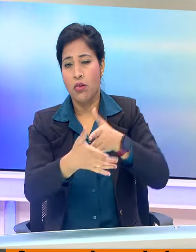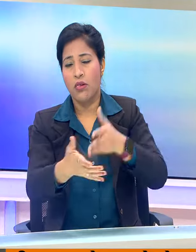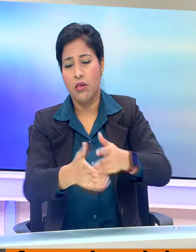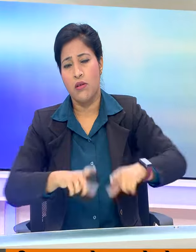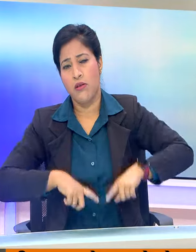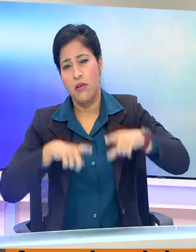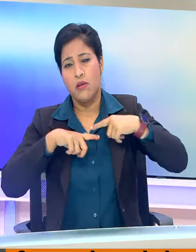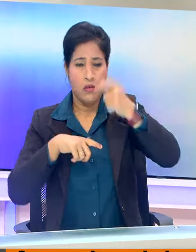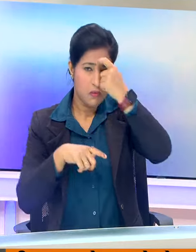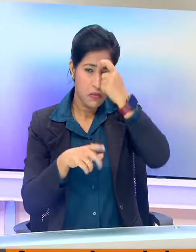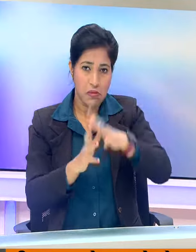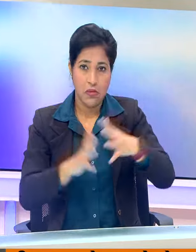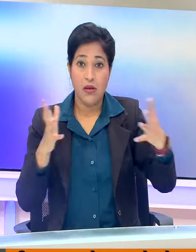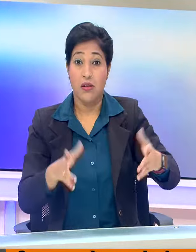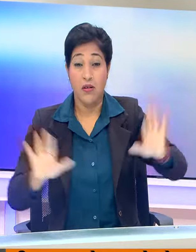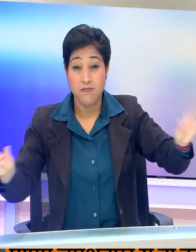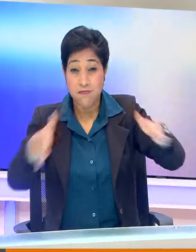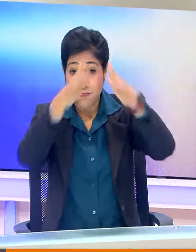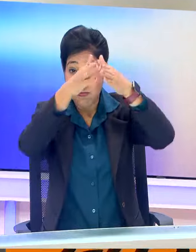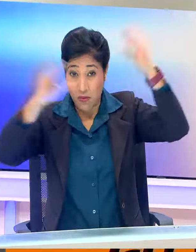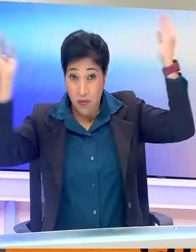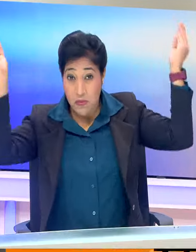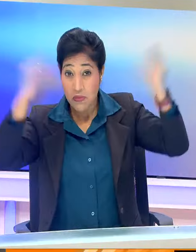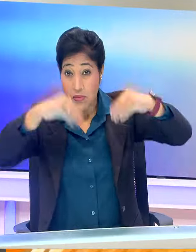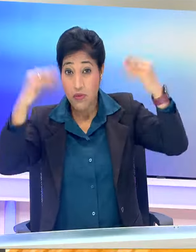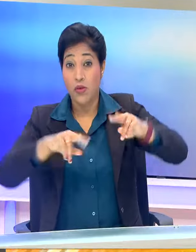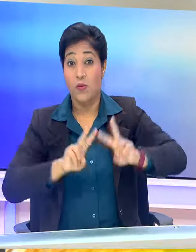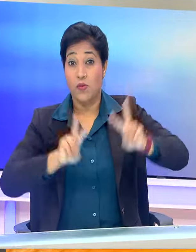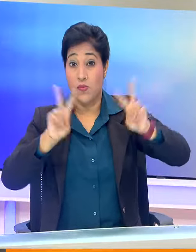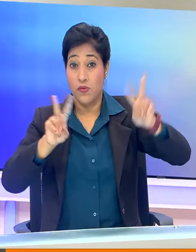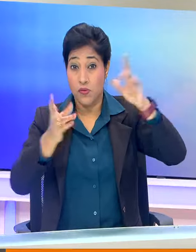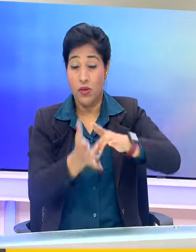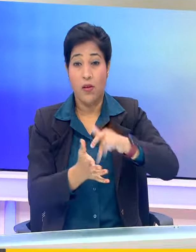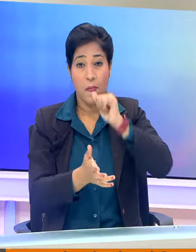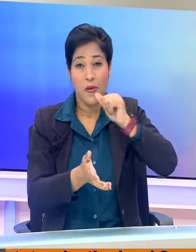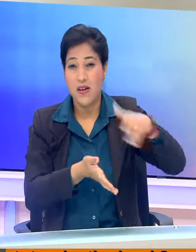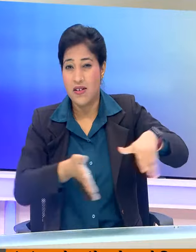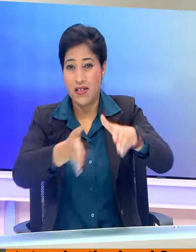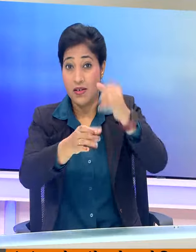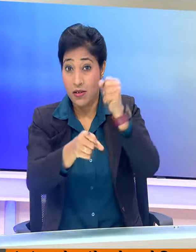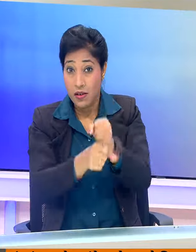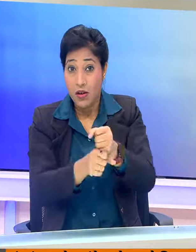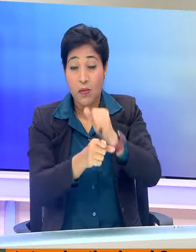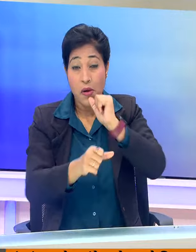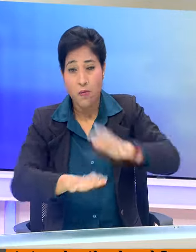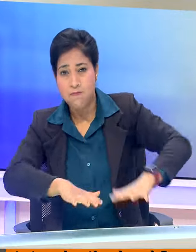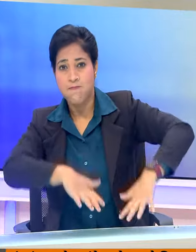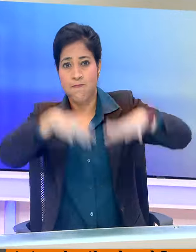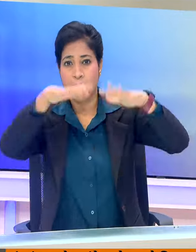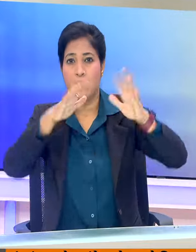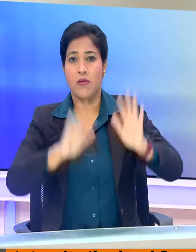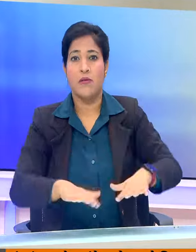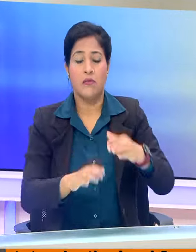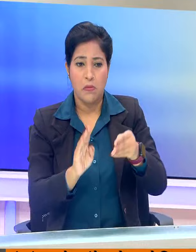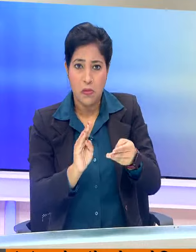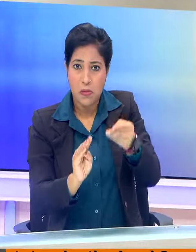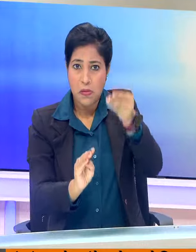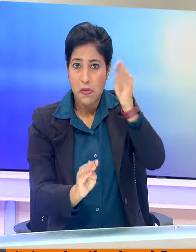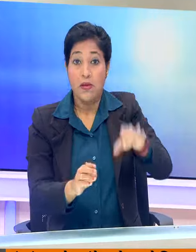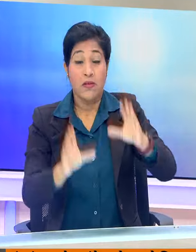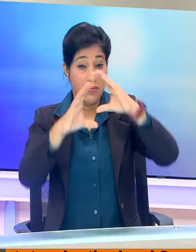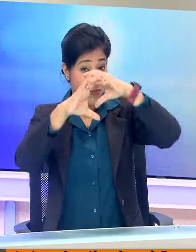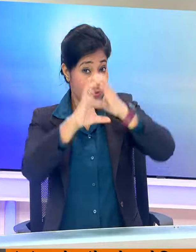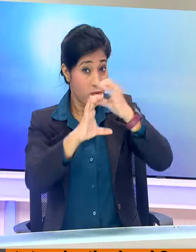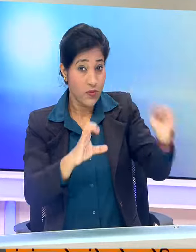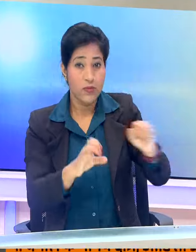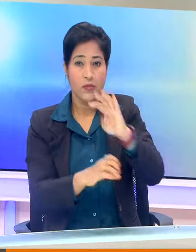व्यस्त हो गया है पहाडों पर हो रही बारिश के कारण वारानसी में गंगानेदी का जलस्तार एक बार फिर से बढ़ने लगा है मौसम भागने